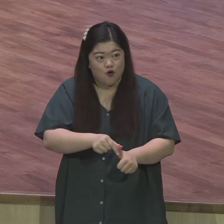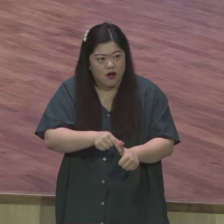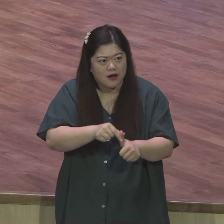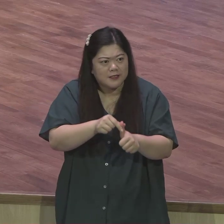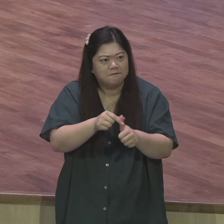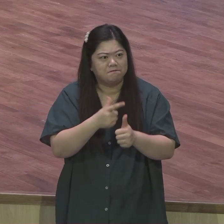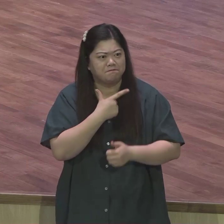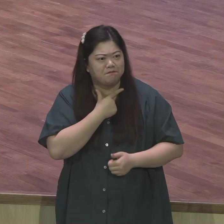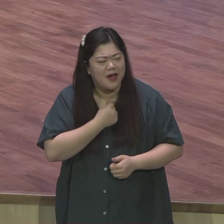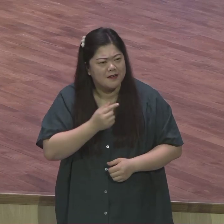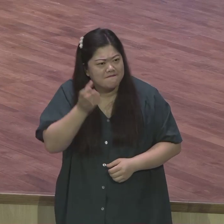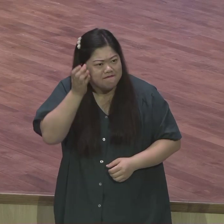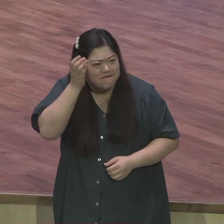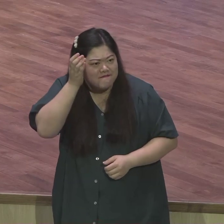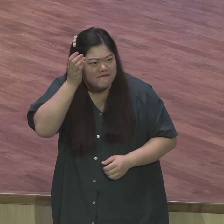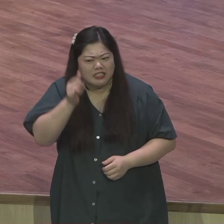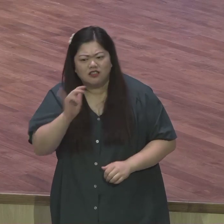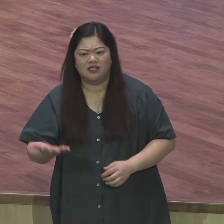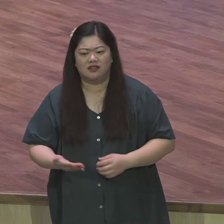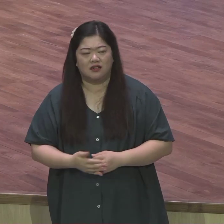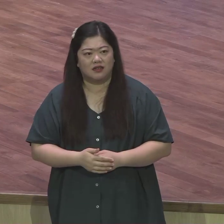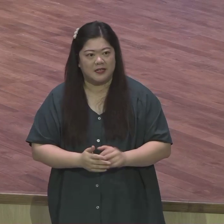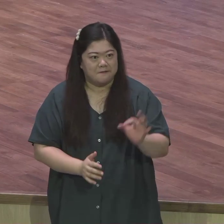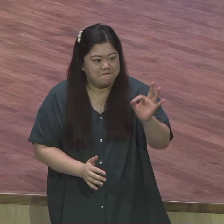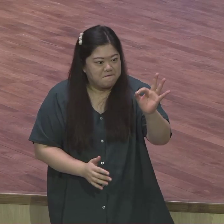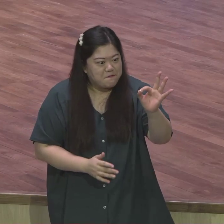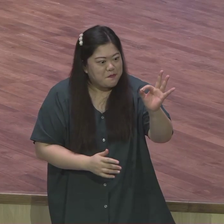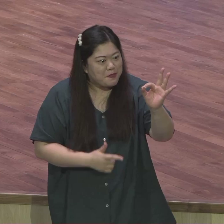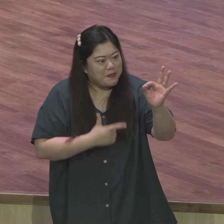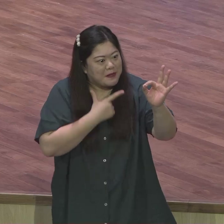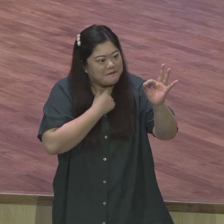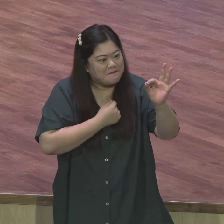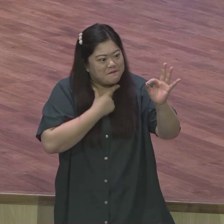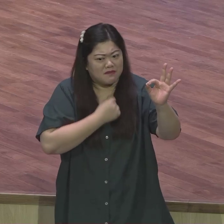생명 살리는 야망 이걸 가져야 돼 생명 살리는